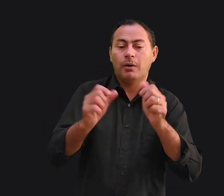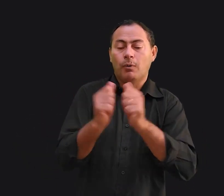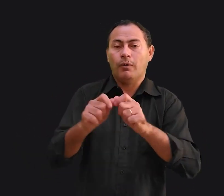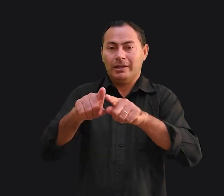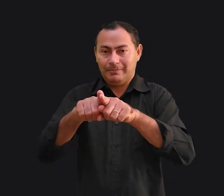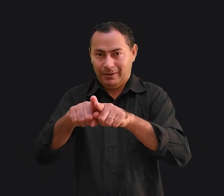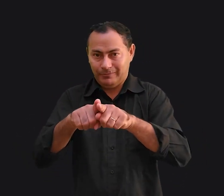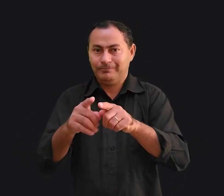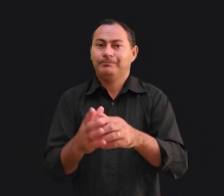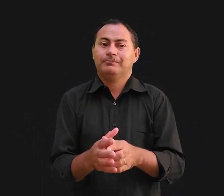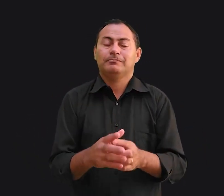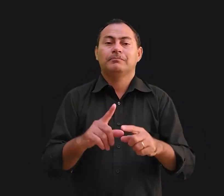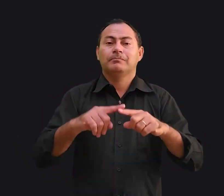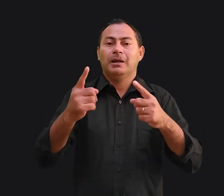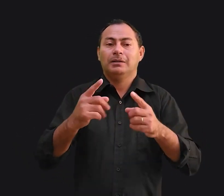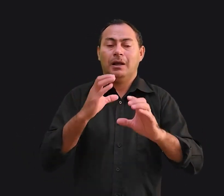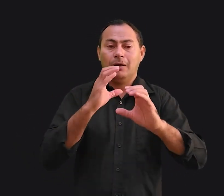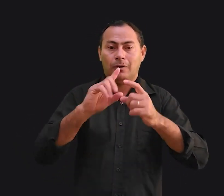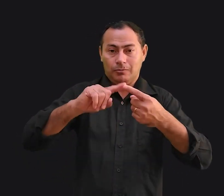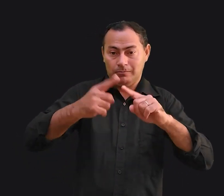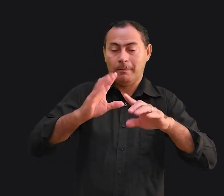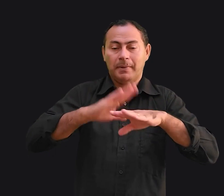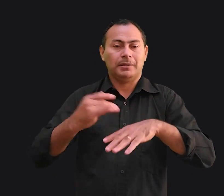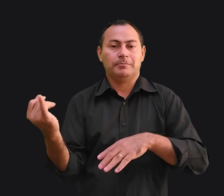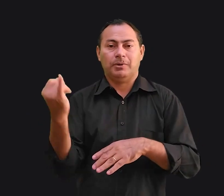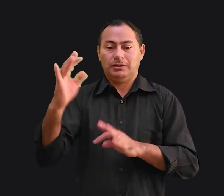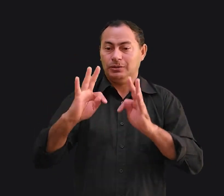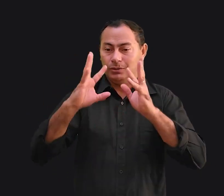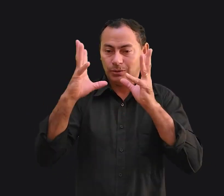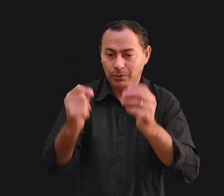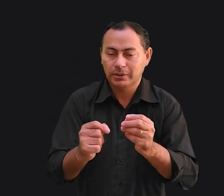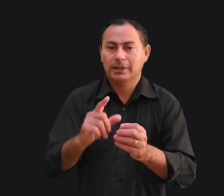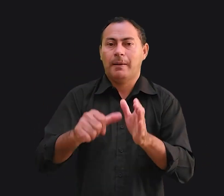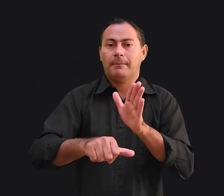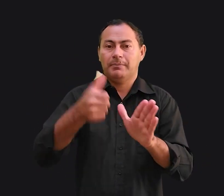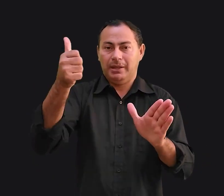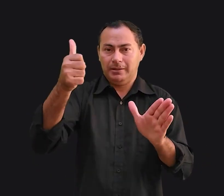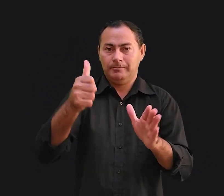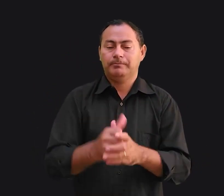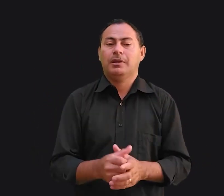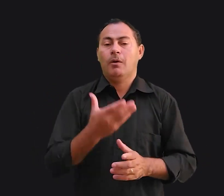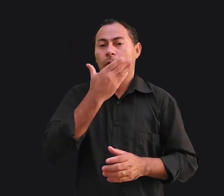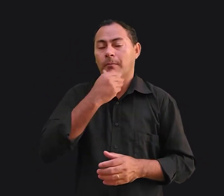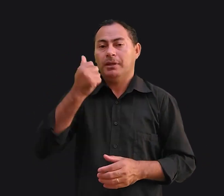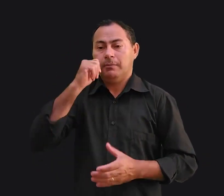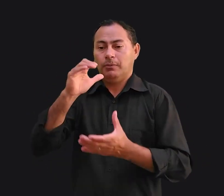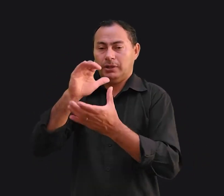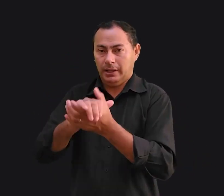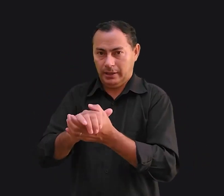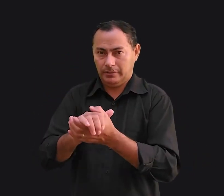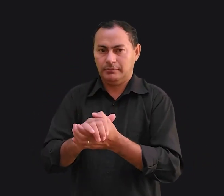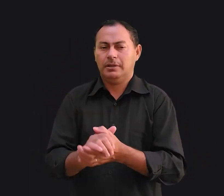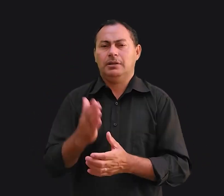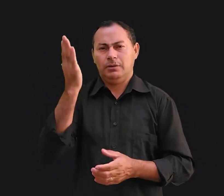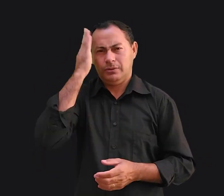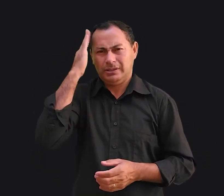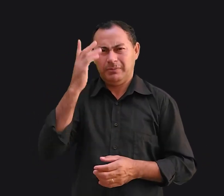irmão. Entretanto, a combinação mais importante de todas é a primeira, marido e mulher. Sei que isso pode ser